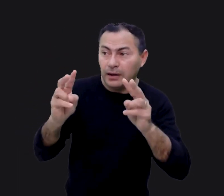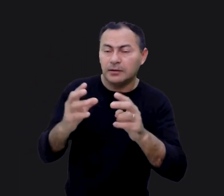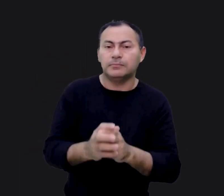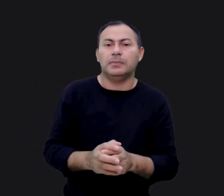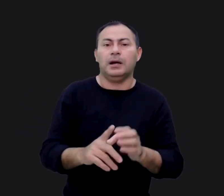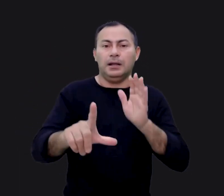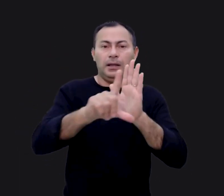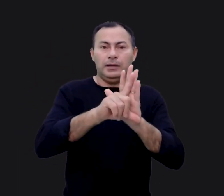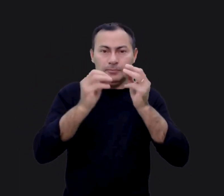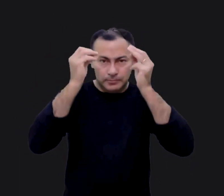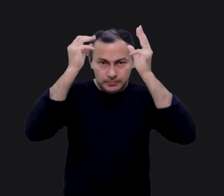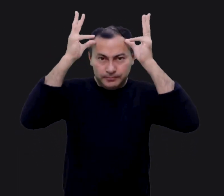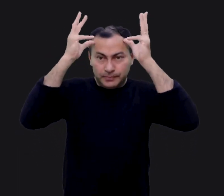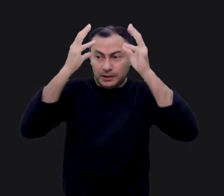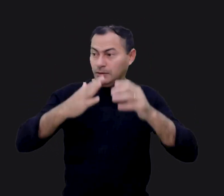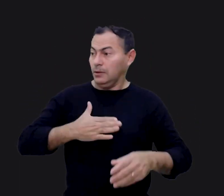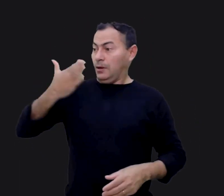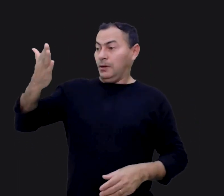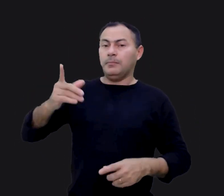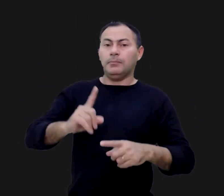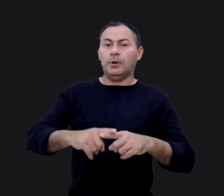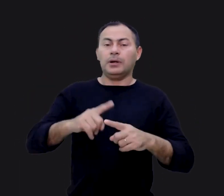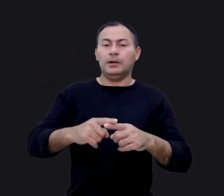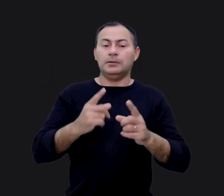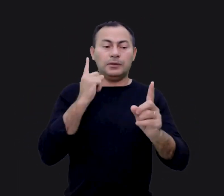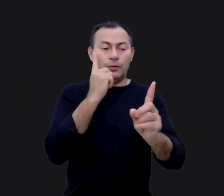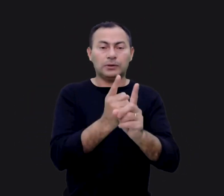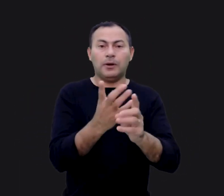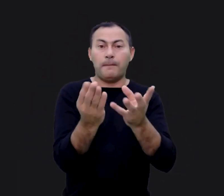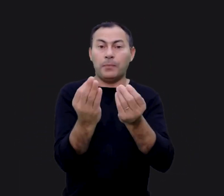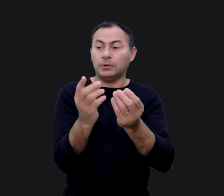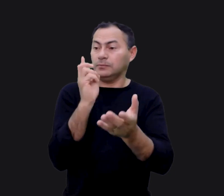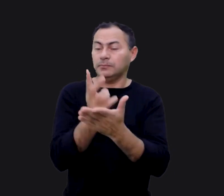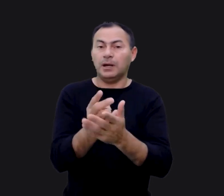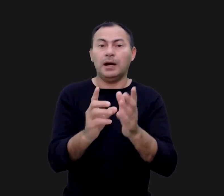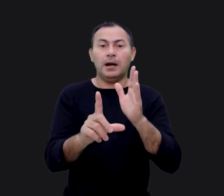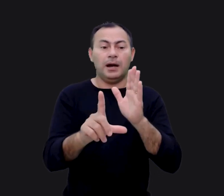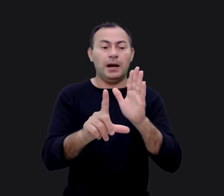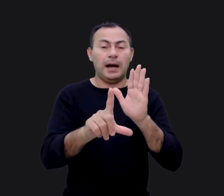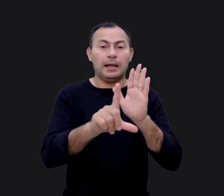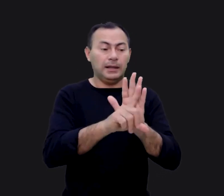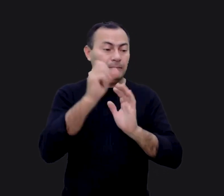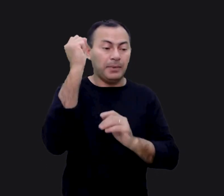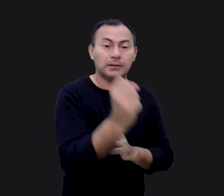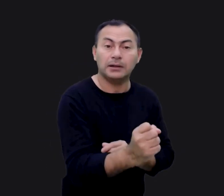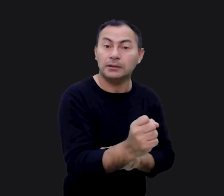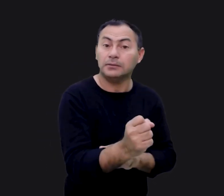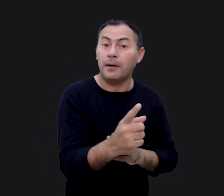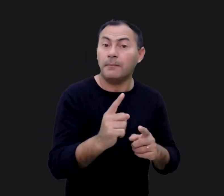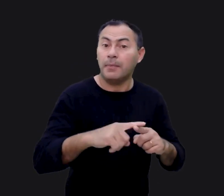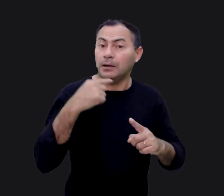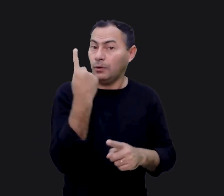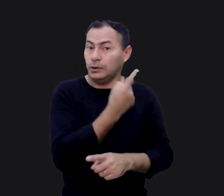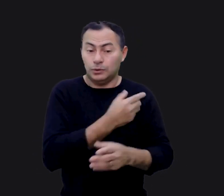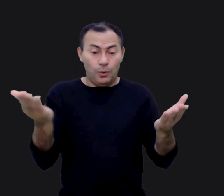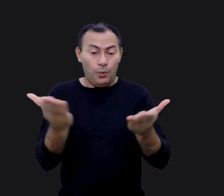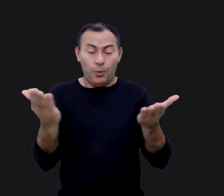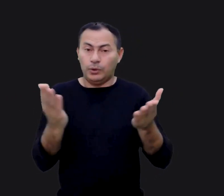olhamos para a lei de Moisés até nos assustamos porque ali encontramos muitas vezes a lei matando. Mas nós não estamos hoje